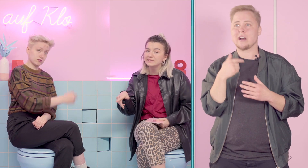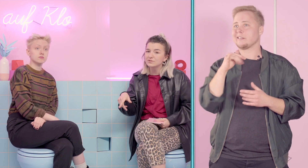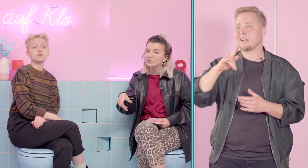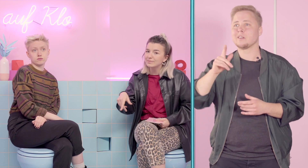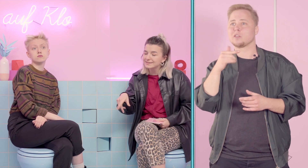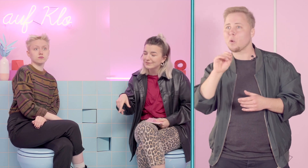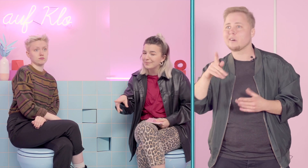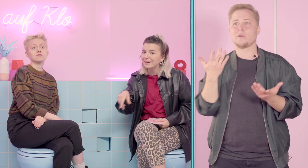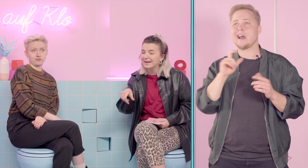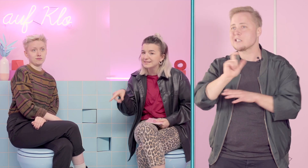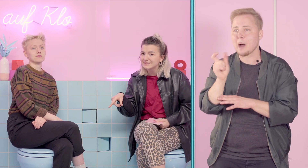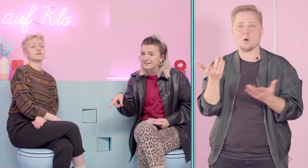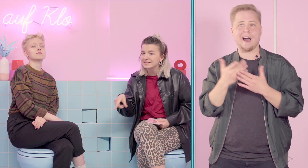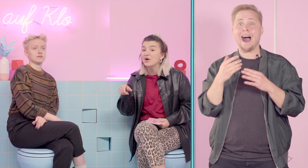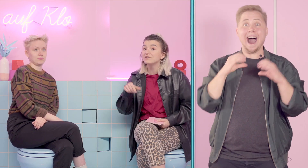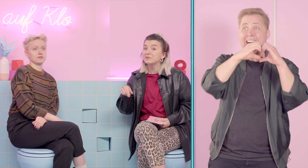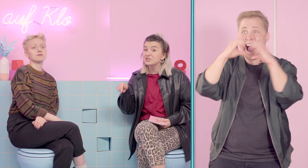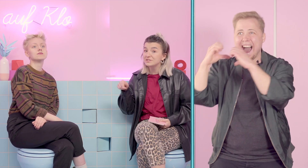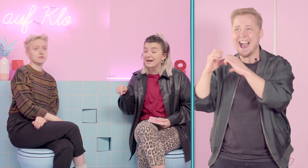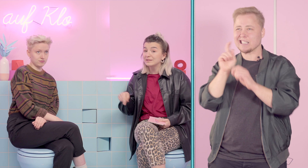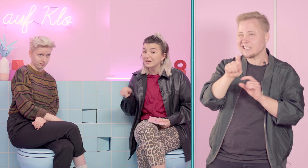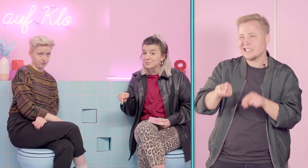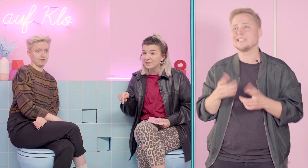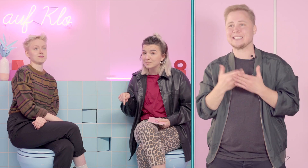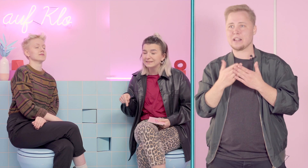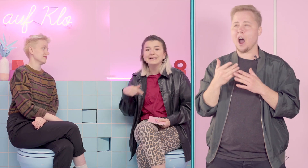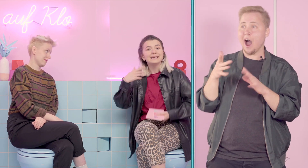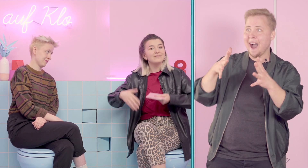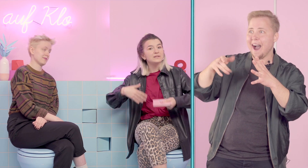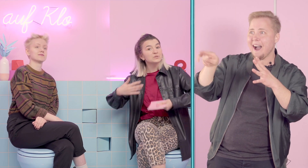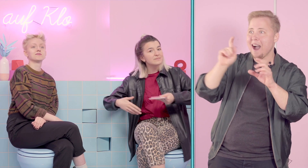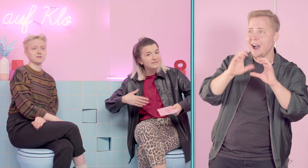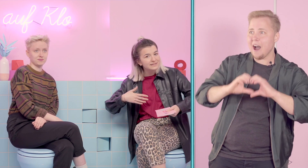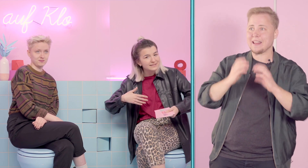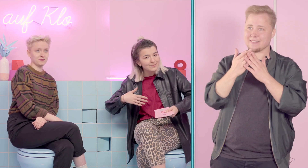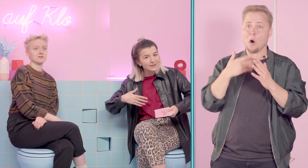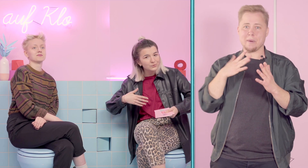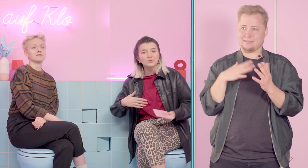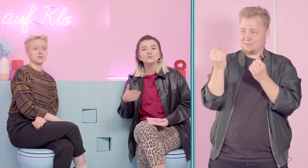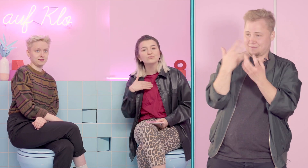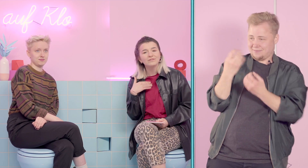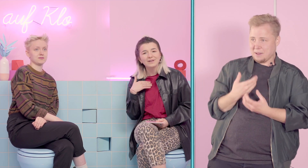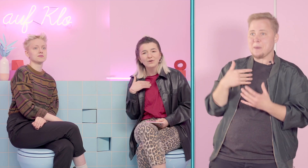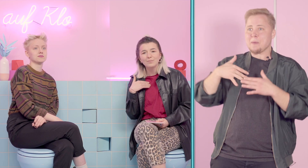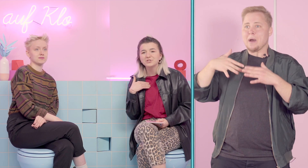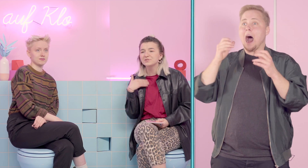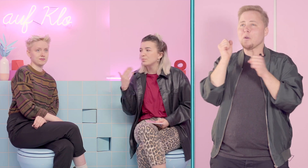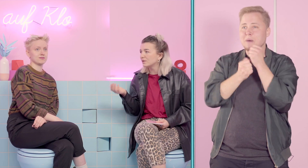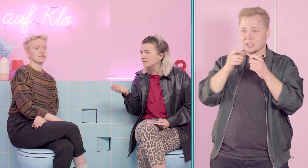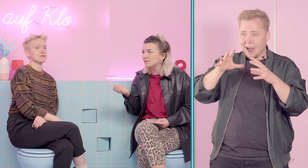TikTok oder bei Instagram ein Herzchen setzen von Menschen, die halt Gebärdensprache sprechen, dann werden die uns immer wieder in die Timeline geholt und so können wir auch Menschen supporten, die